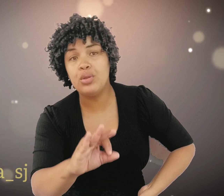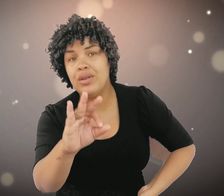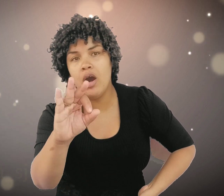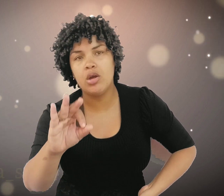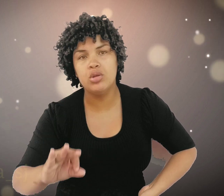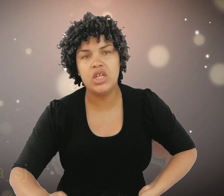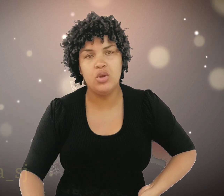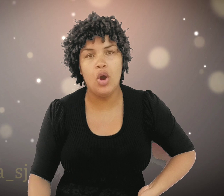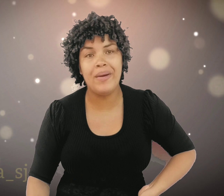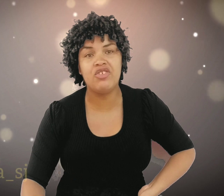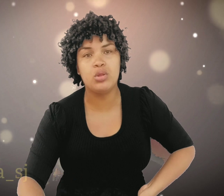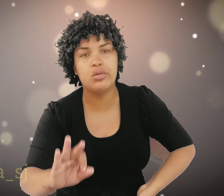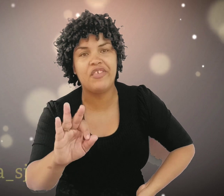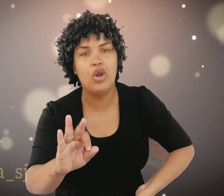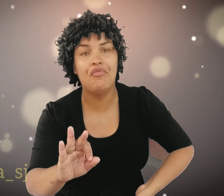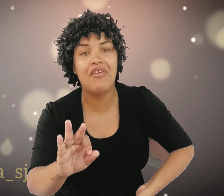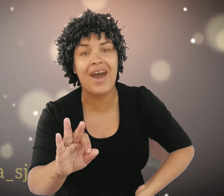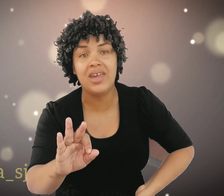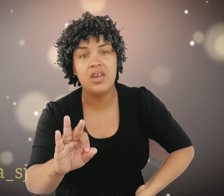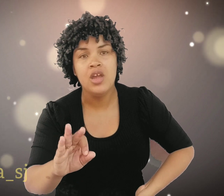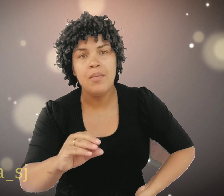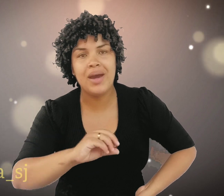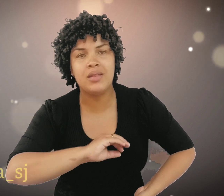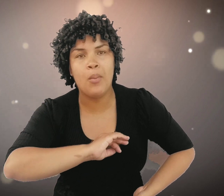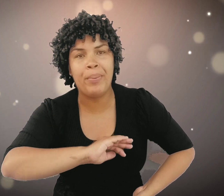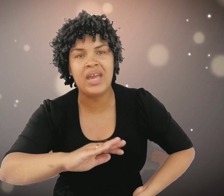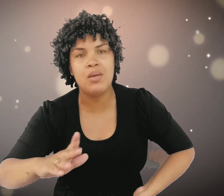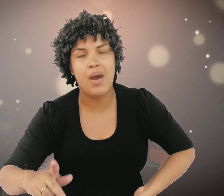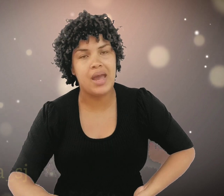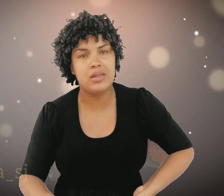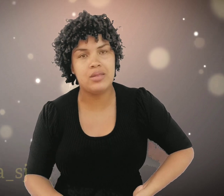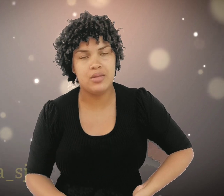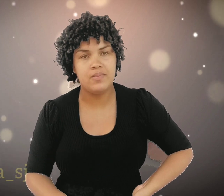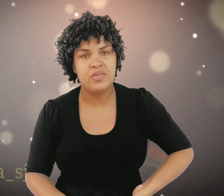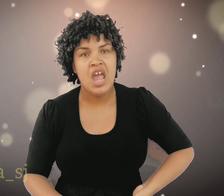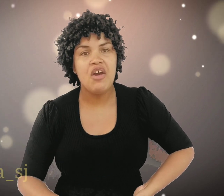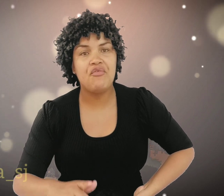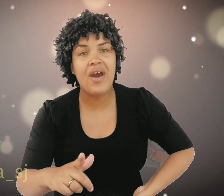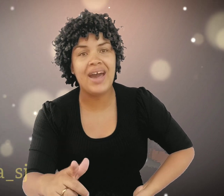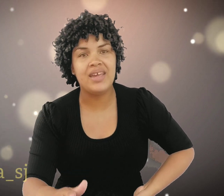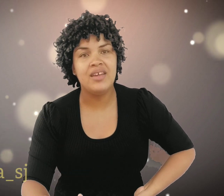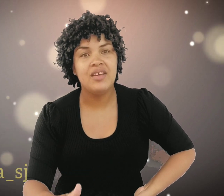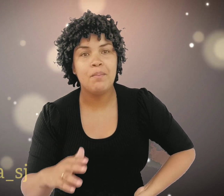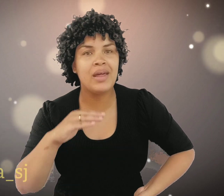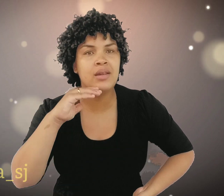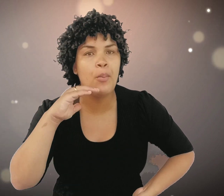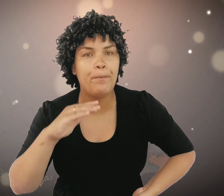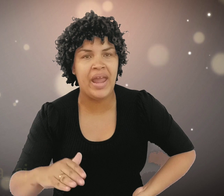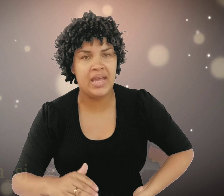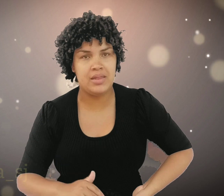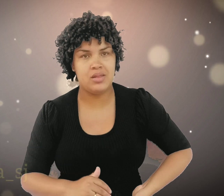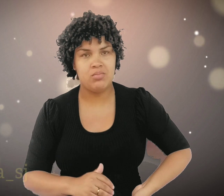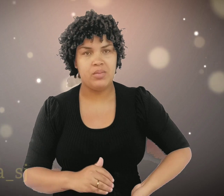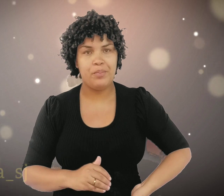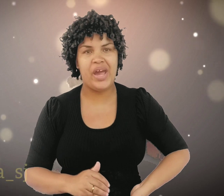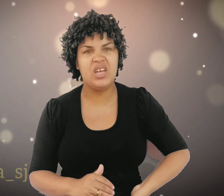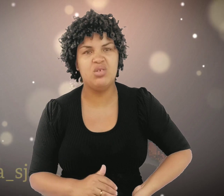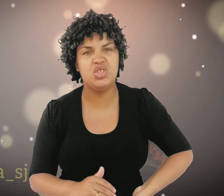não a condenou. Mas Jesus falou, vai, mas não peque mais. Vai, mas não peque. Para que não te